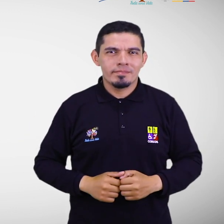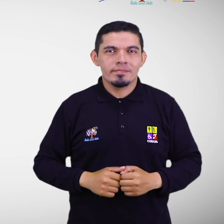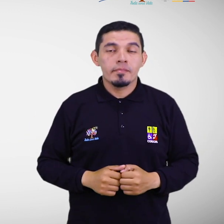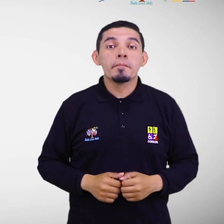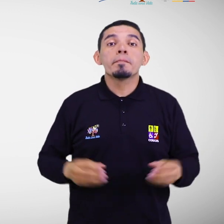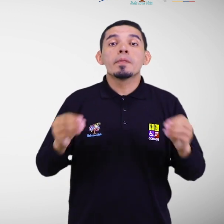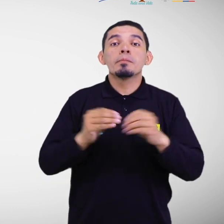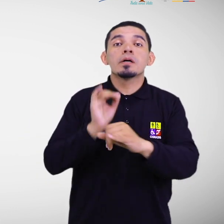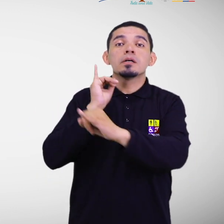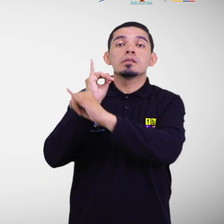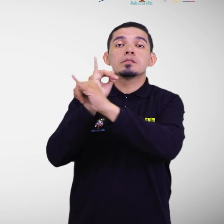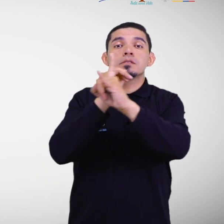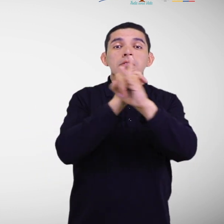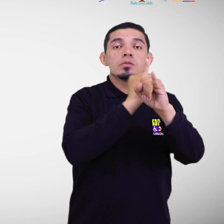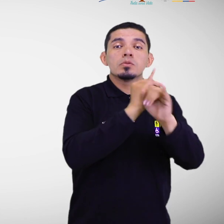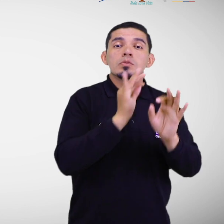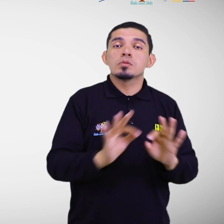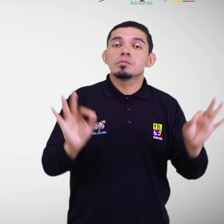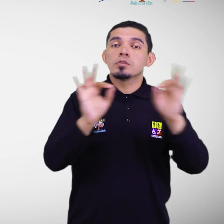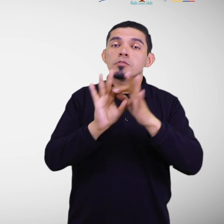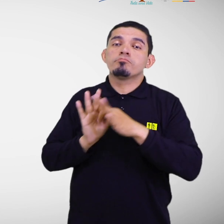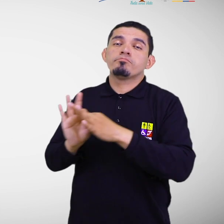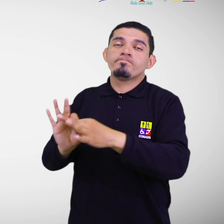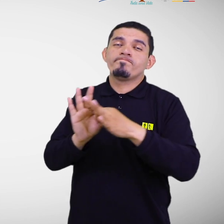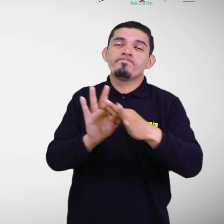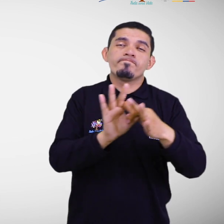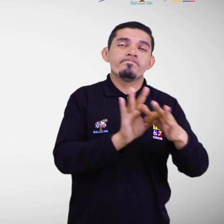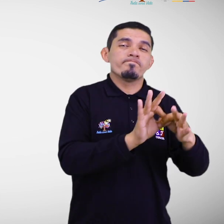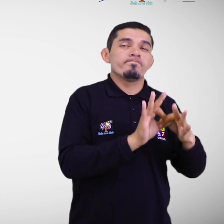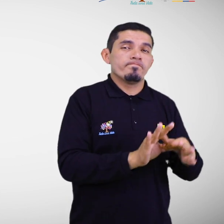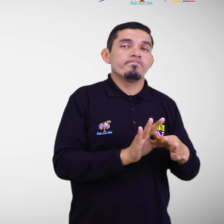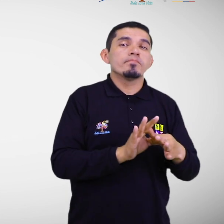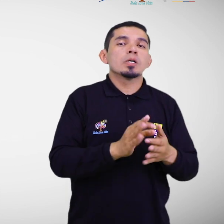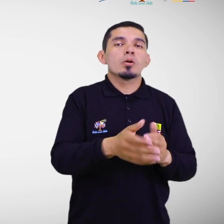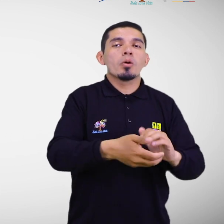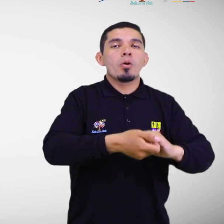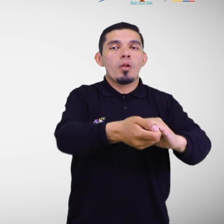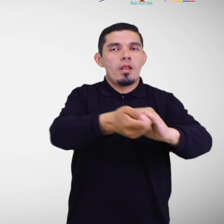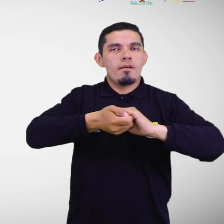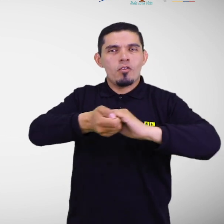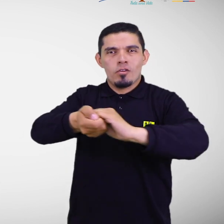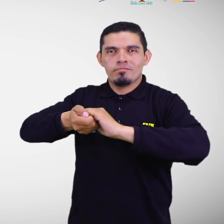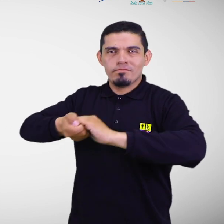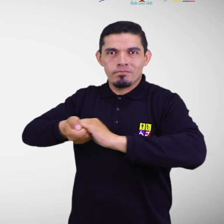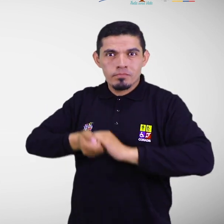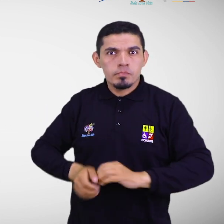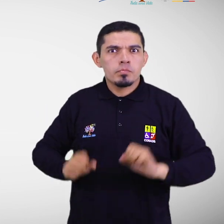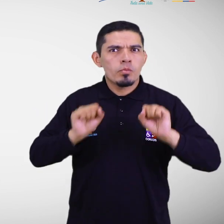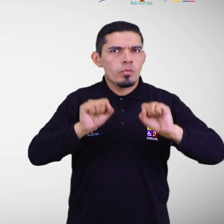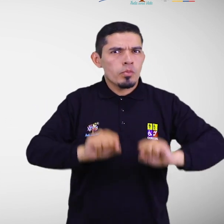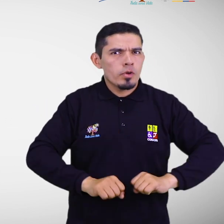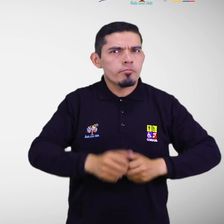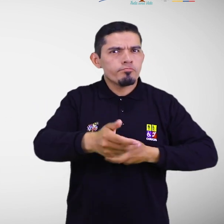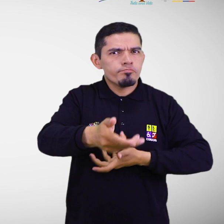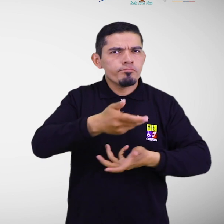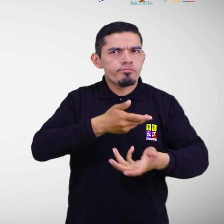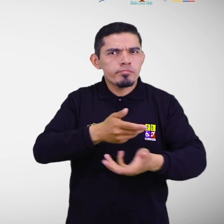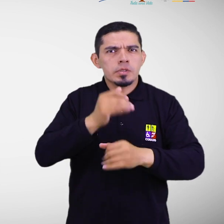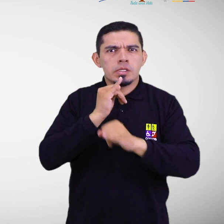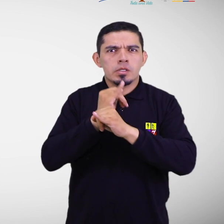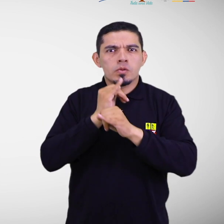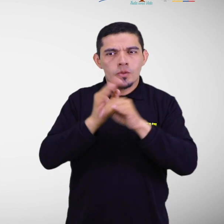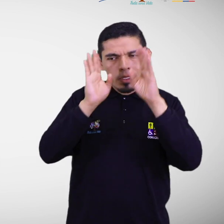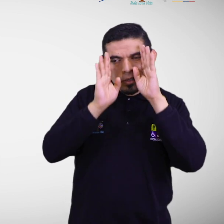interinstitucionales son de suma importancia a fin que se pueda contar con personal profesional de las instituciones que trabajan en